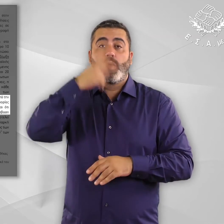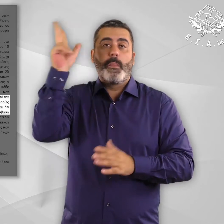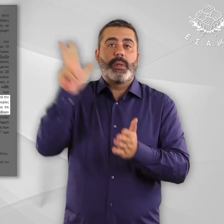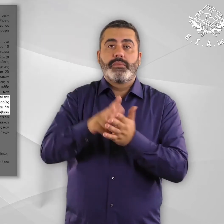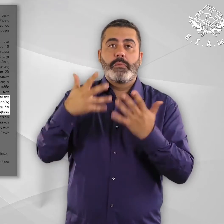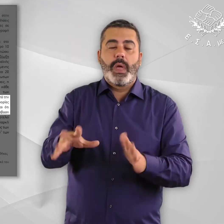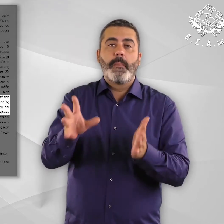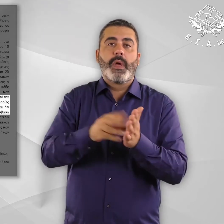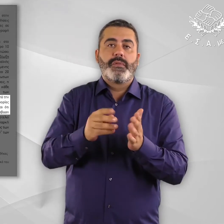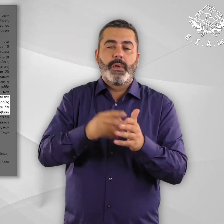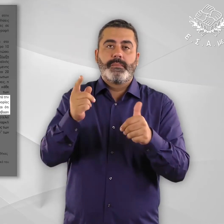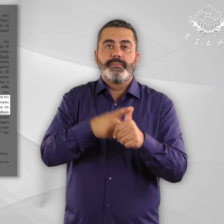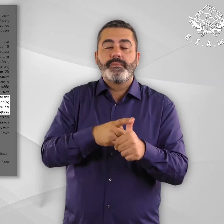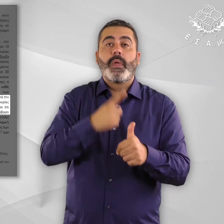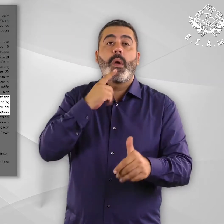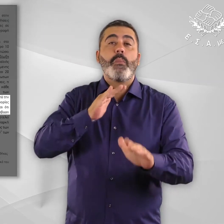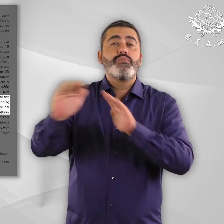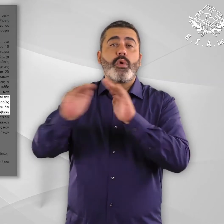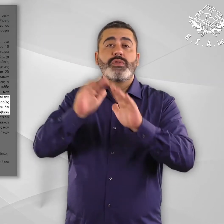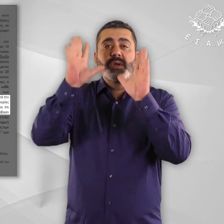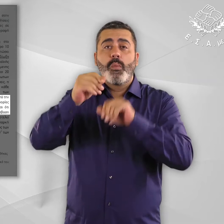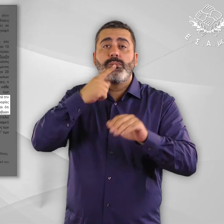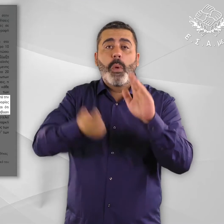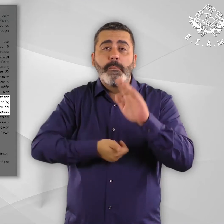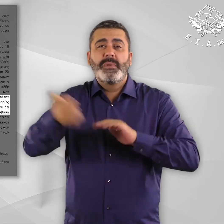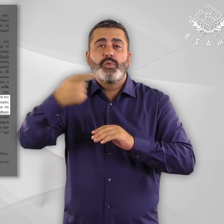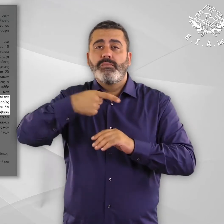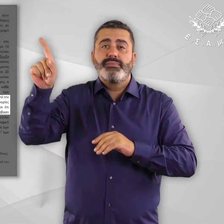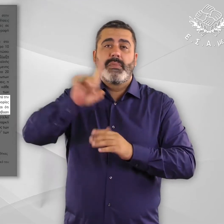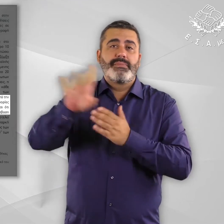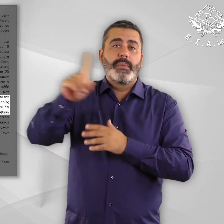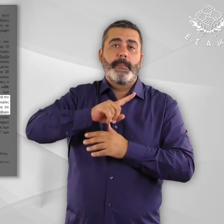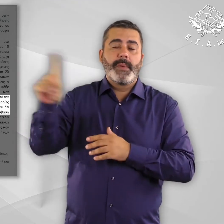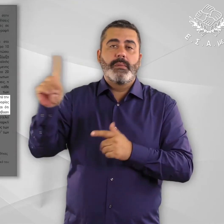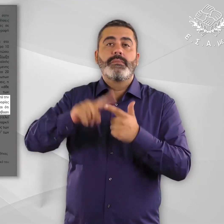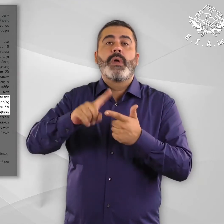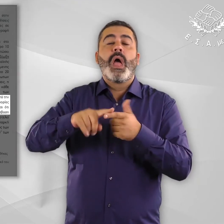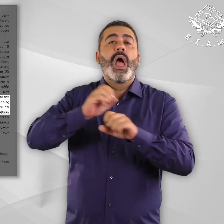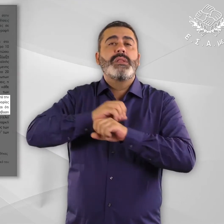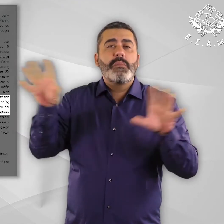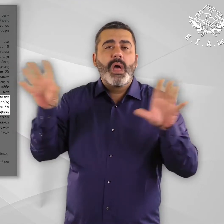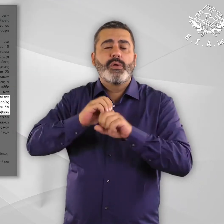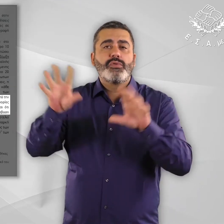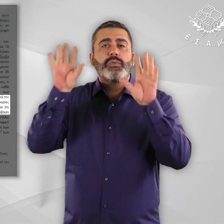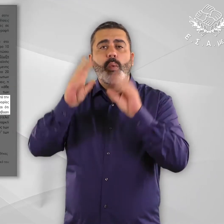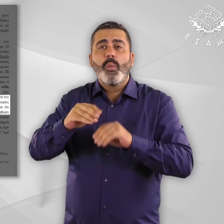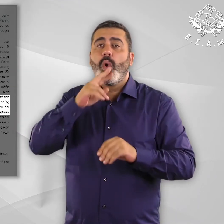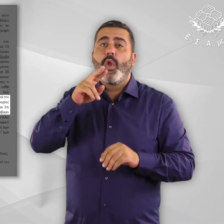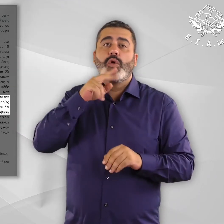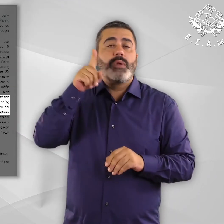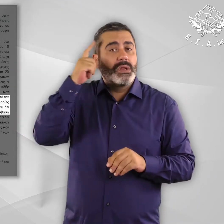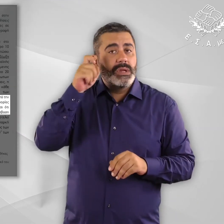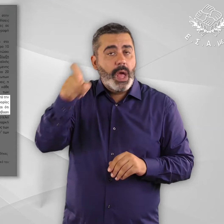προστασία από την επαναπρόθεση, η ενημέρωση και η πρόσβαση σε πληροφορίες και σε γλώσσα την οποία κατανοούν ή ευλόγω